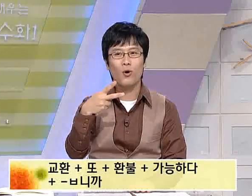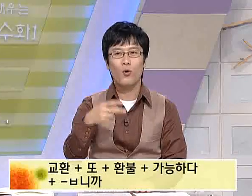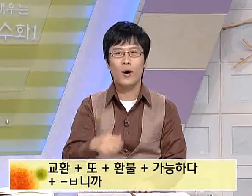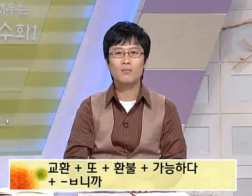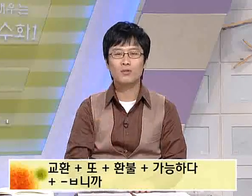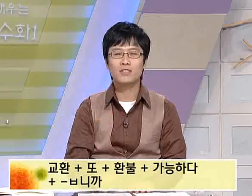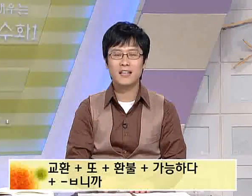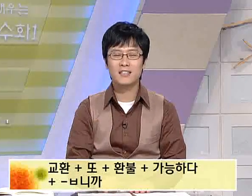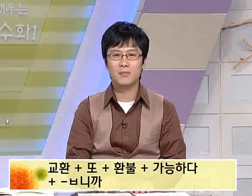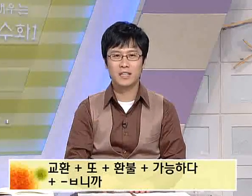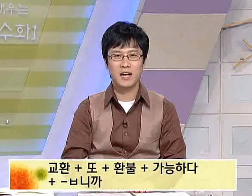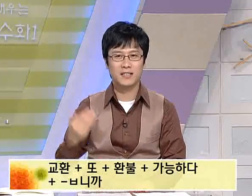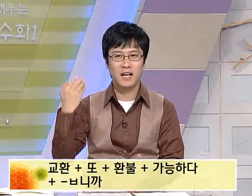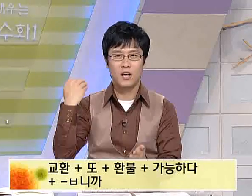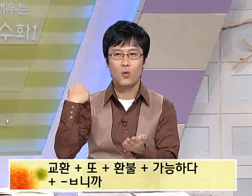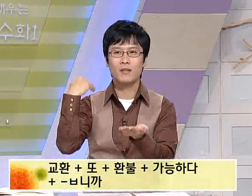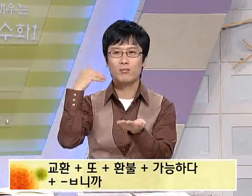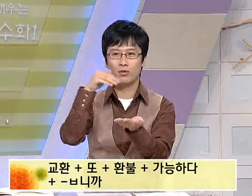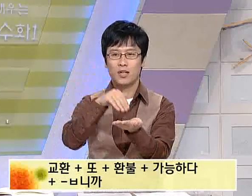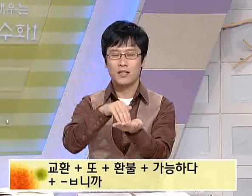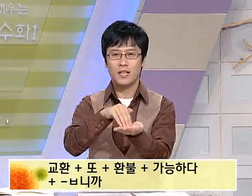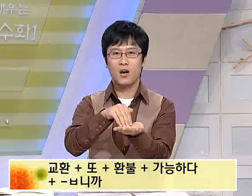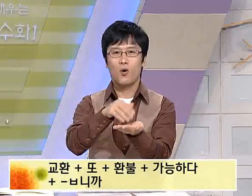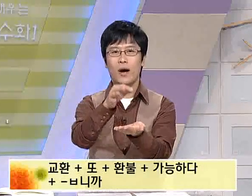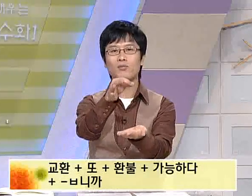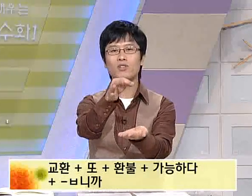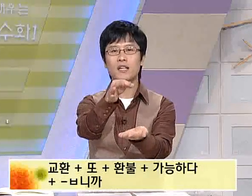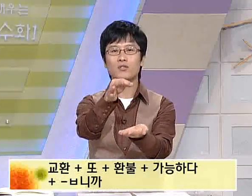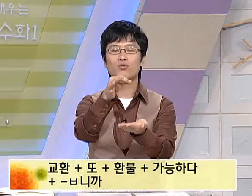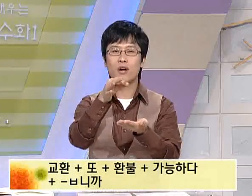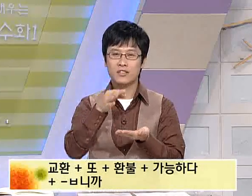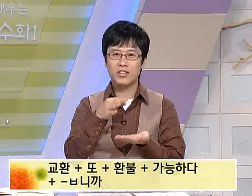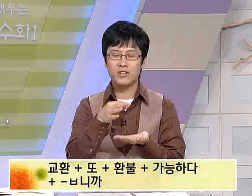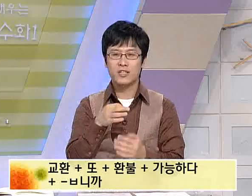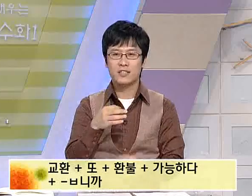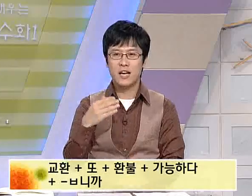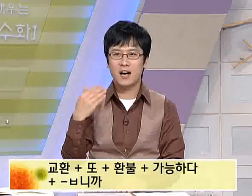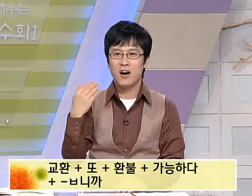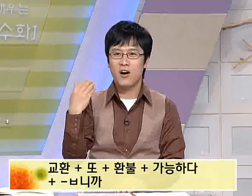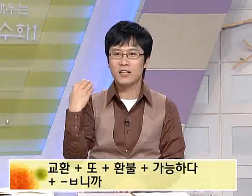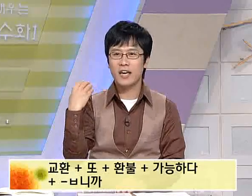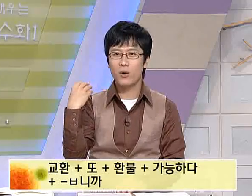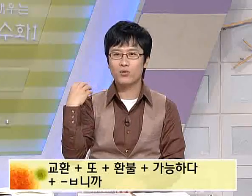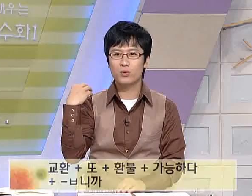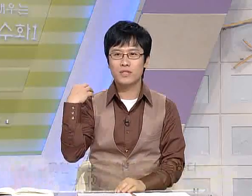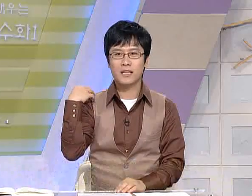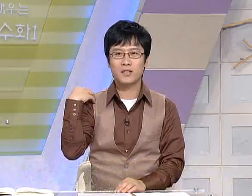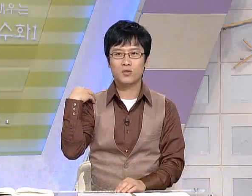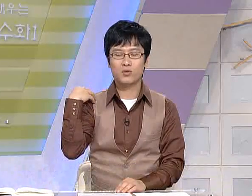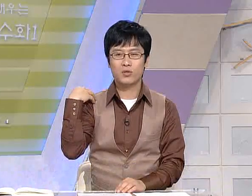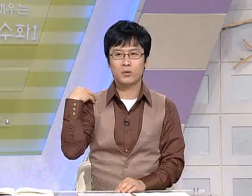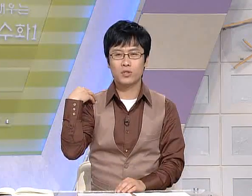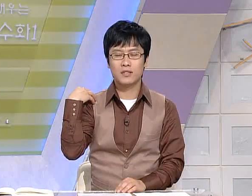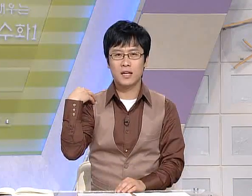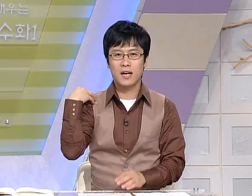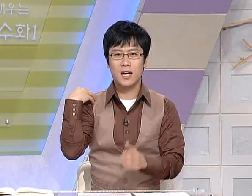환불은 가능합니까? 자. 환불. 자. 환불이라는 수화는요. 자. 어깨에 오른손을 잠깐 얹어놓으셨다가